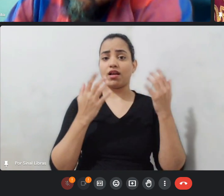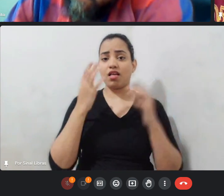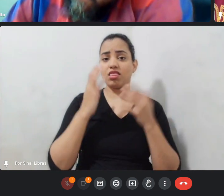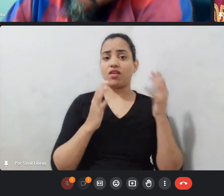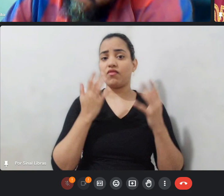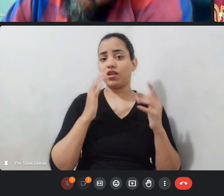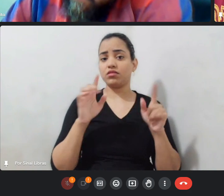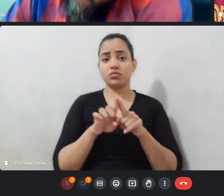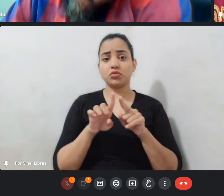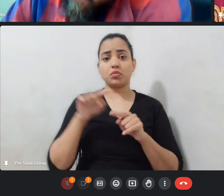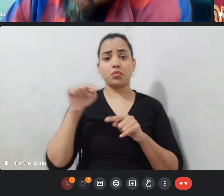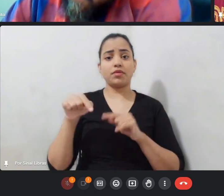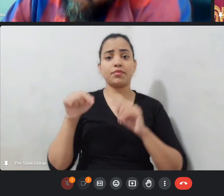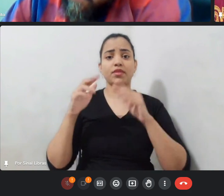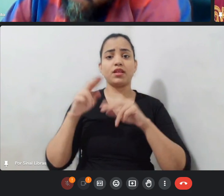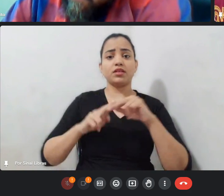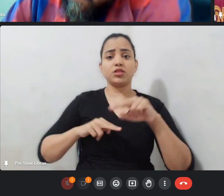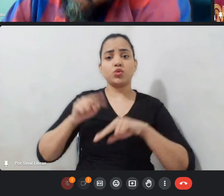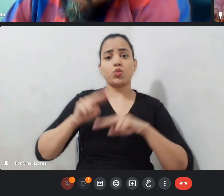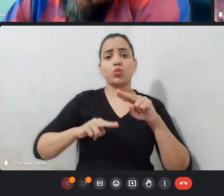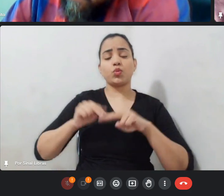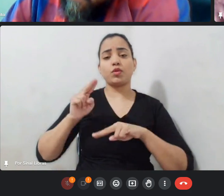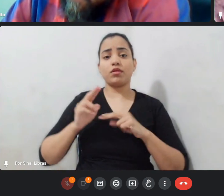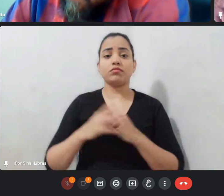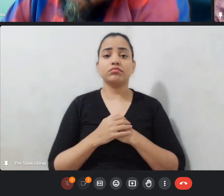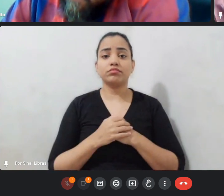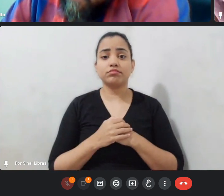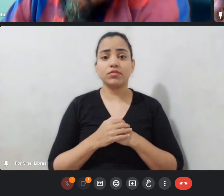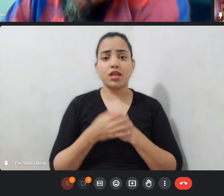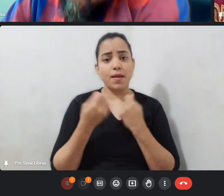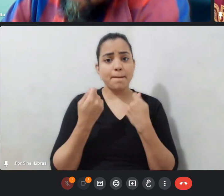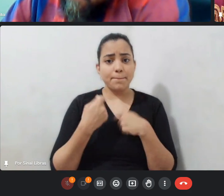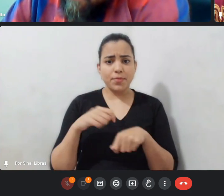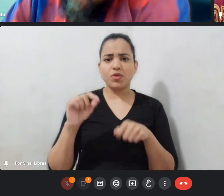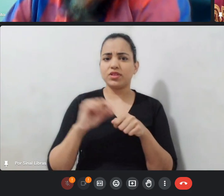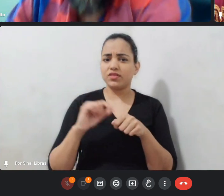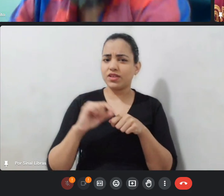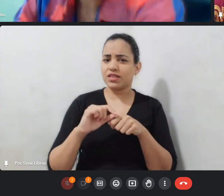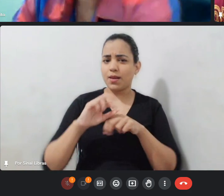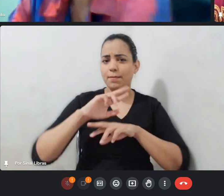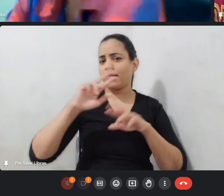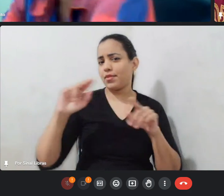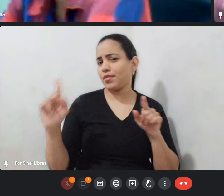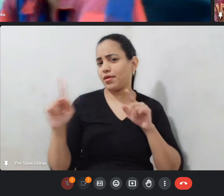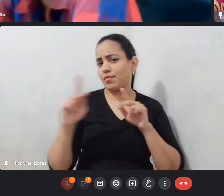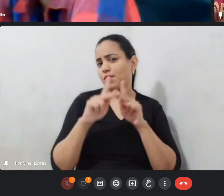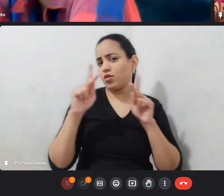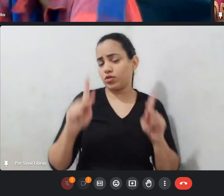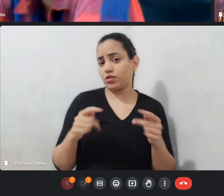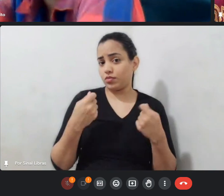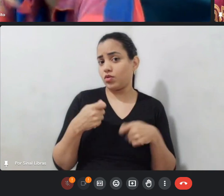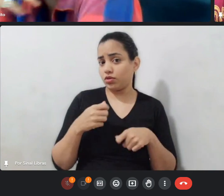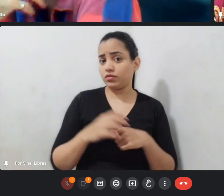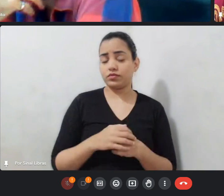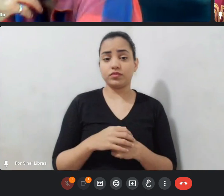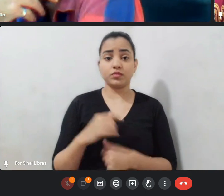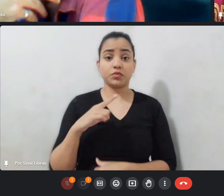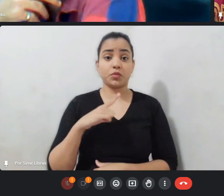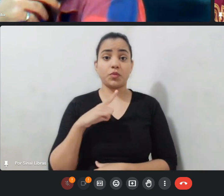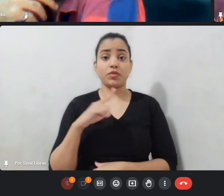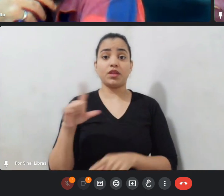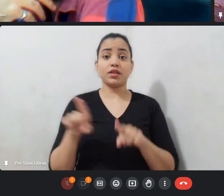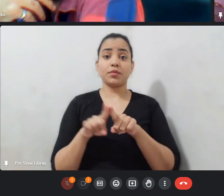quanto para para festas meninas se dá para fazer vários projetos eu tenho também aqui a gente tem um cinema